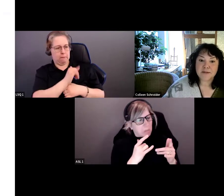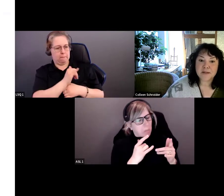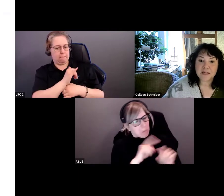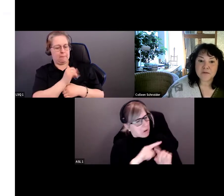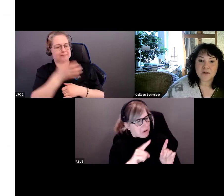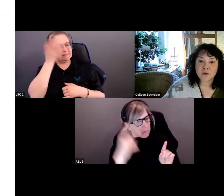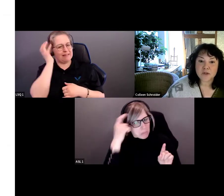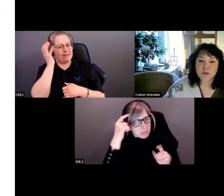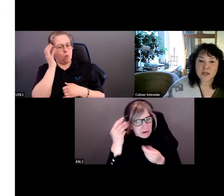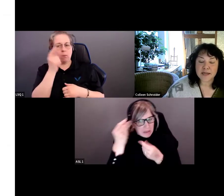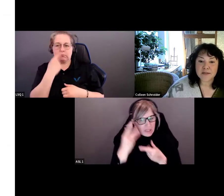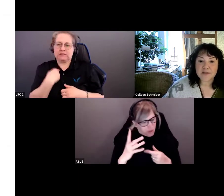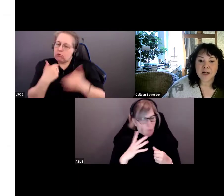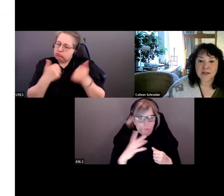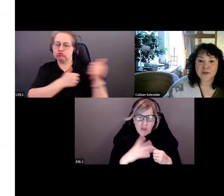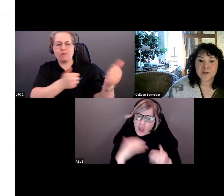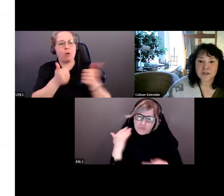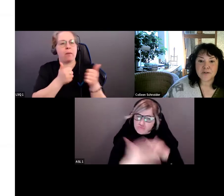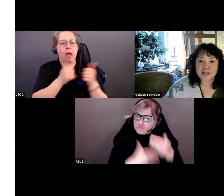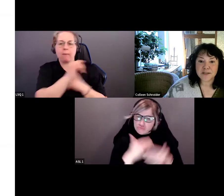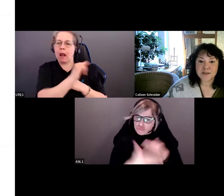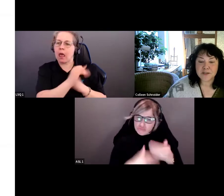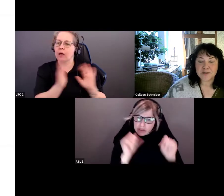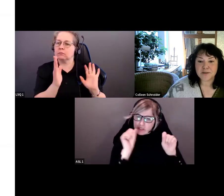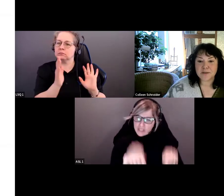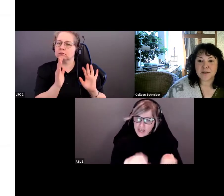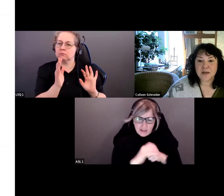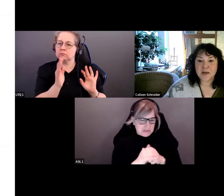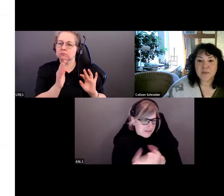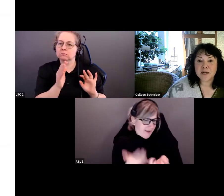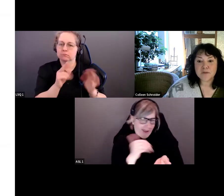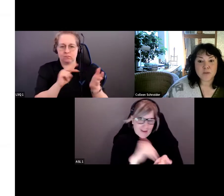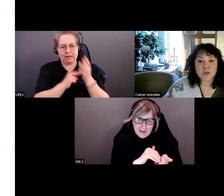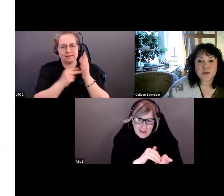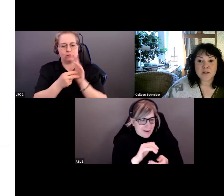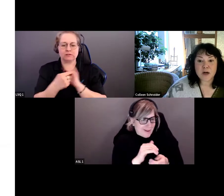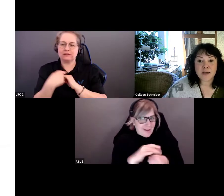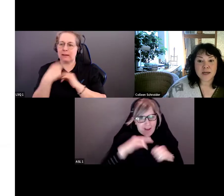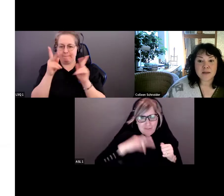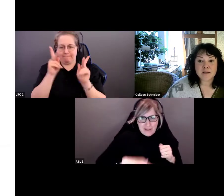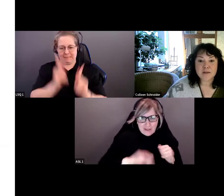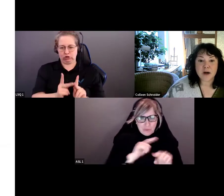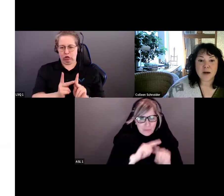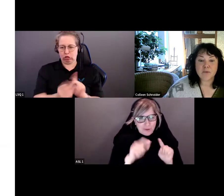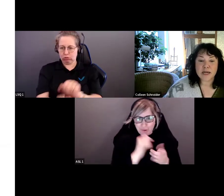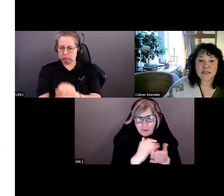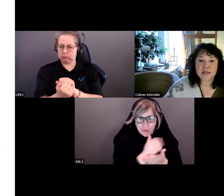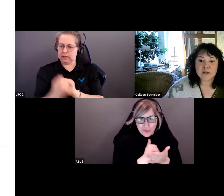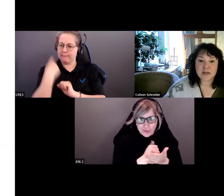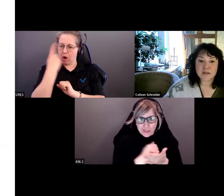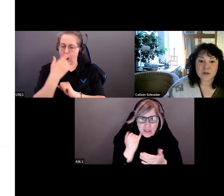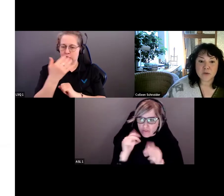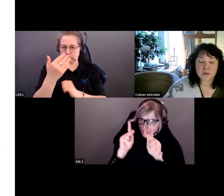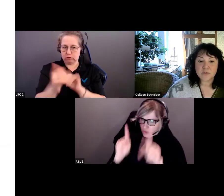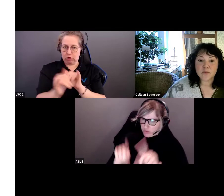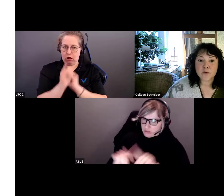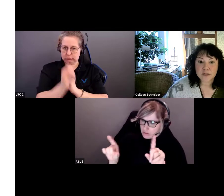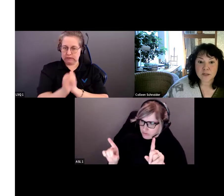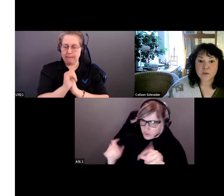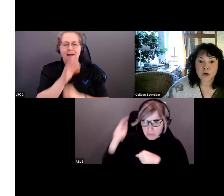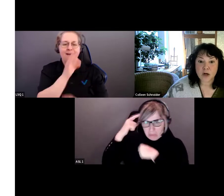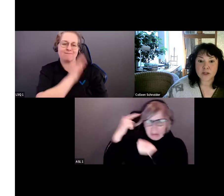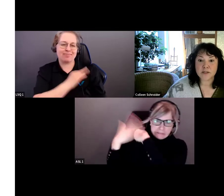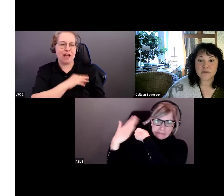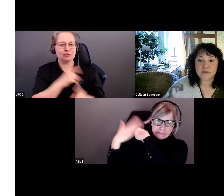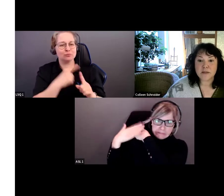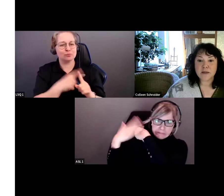notre cerveau nous dit tout va bien. Ce qui signifie que les gens qui nous ressemblent ont un avantage non mérité. Si la personne